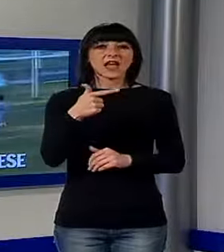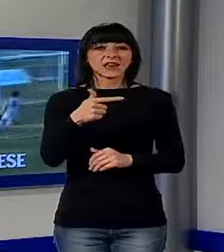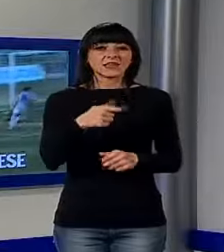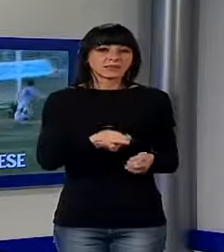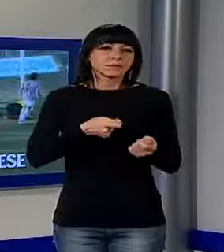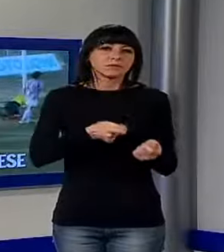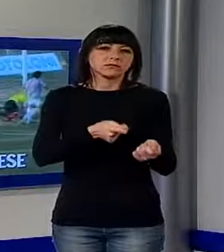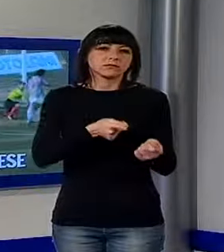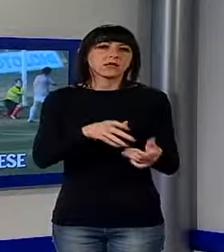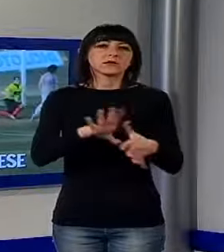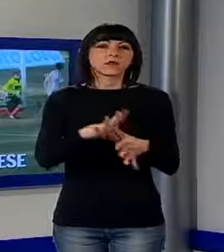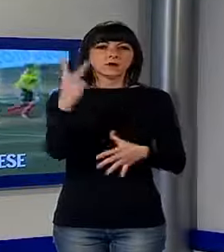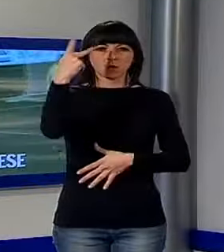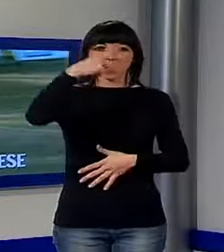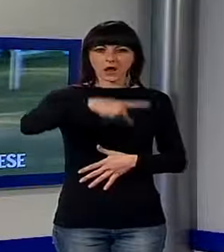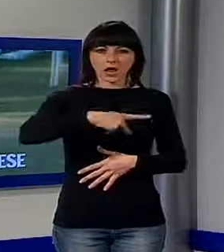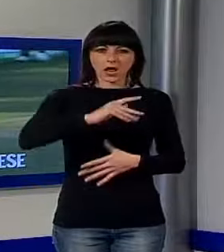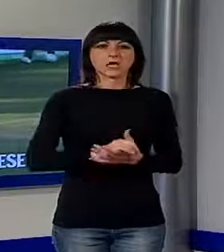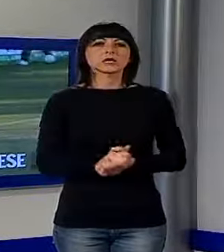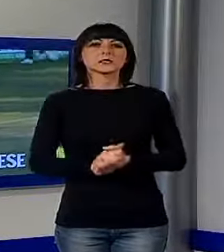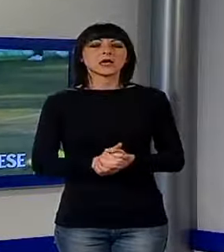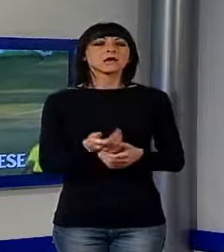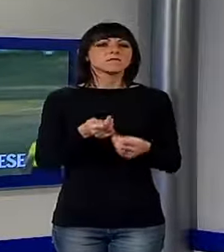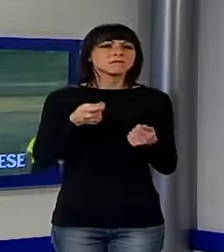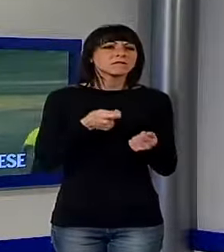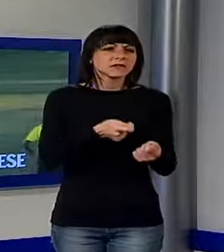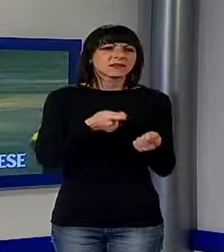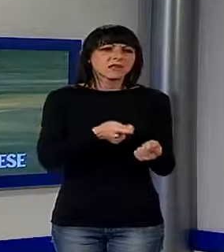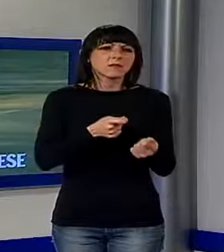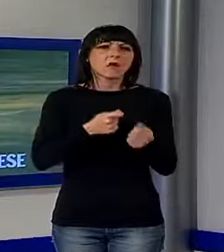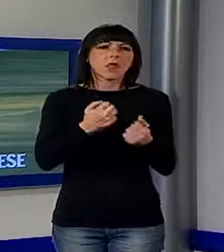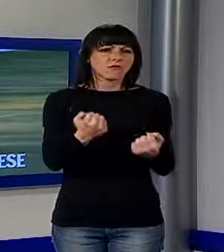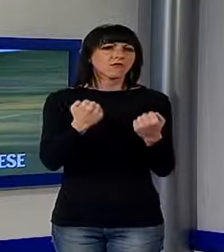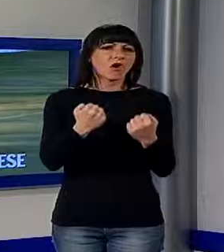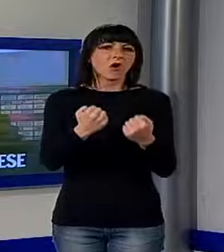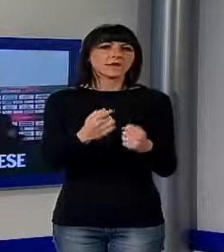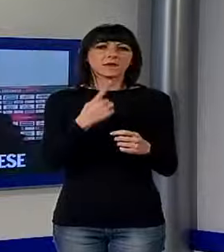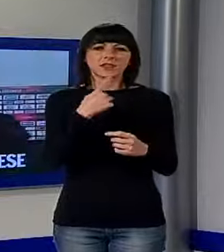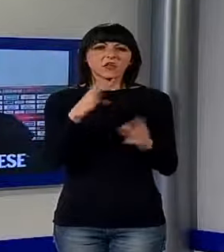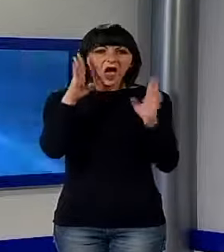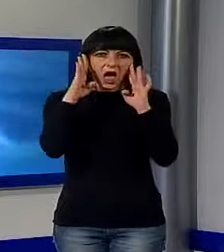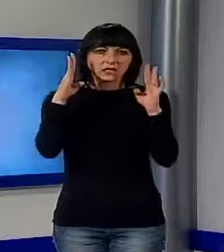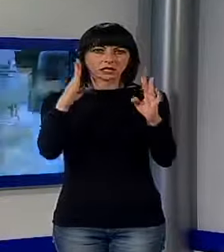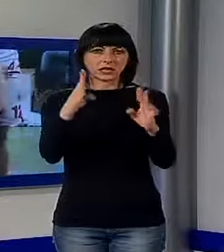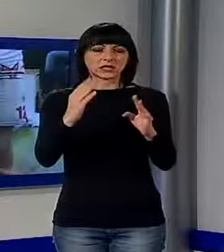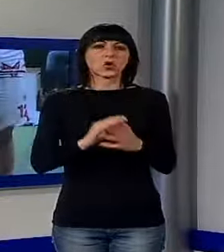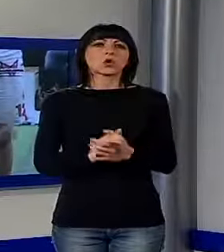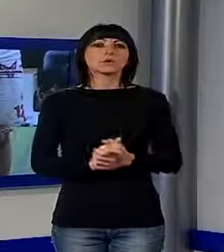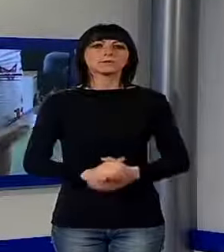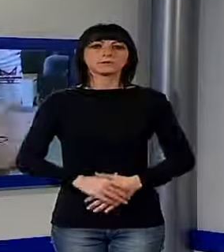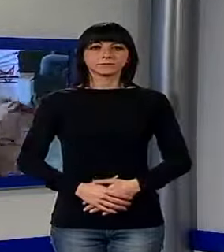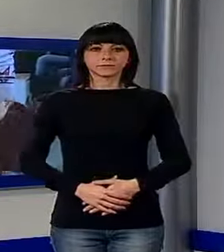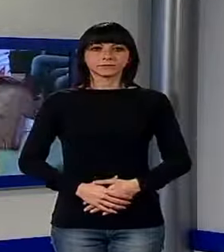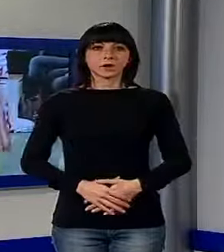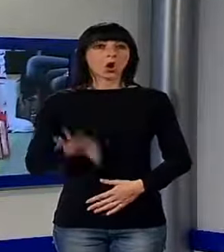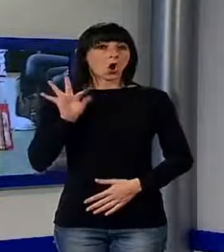Forcoli e Correggese, l'attaccante rosso-nero carica l'ambiente e mette in guardia dalle insidie. Obiettivo centrato per